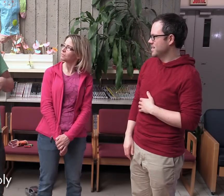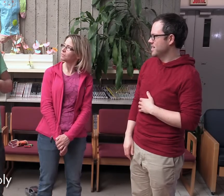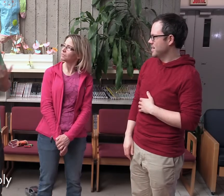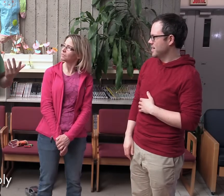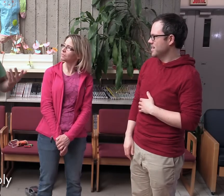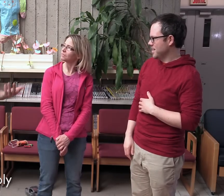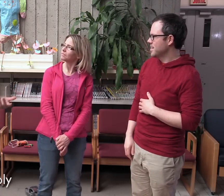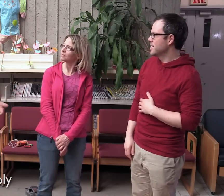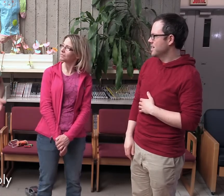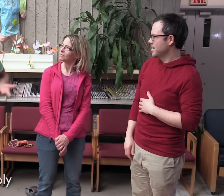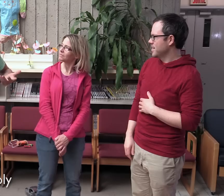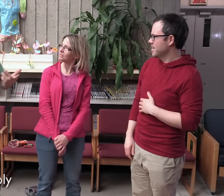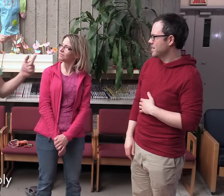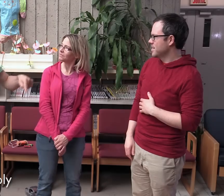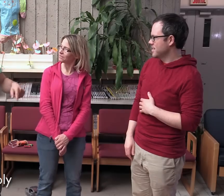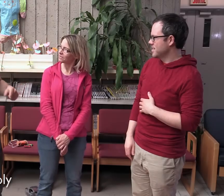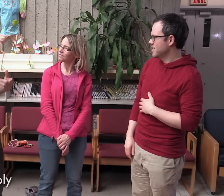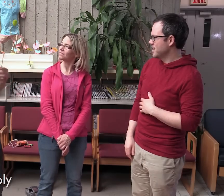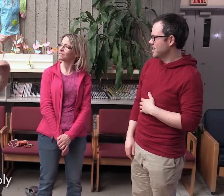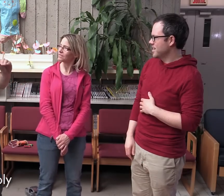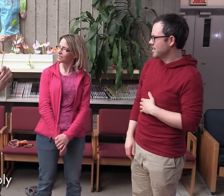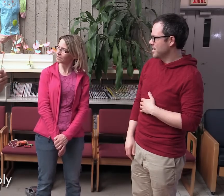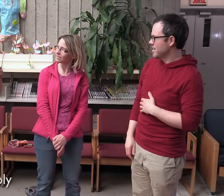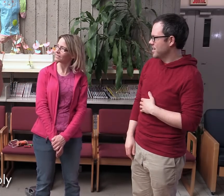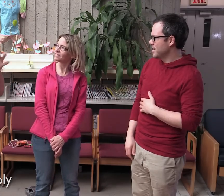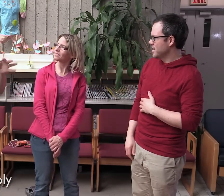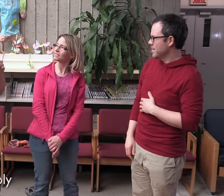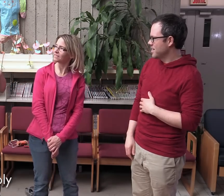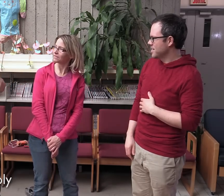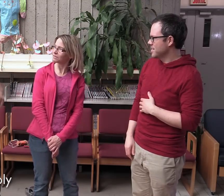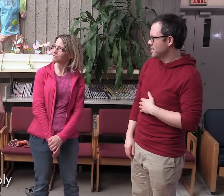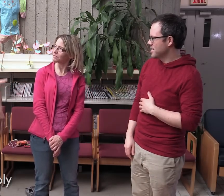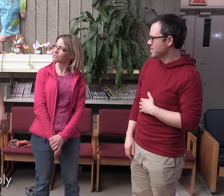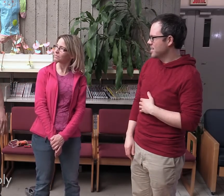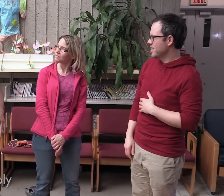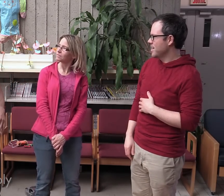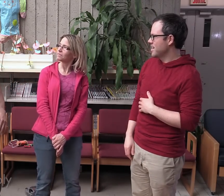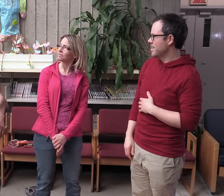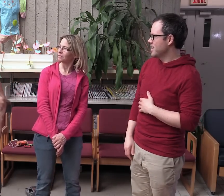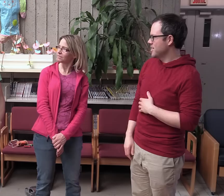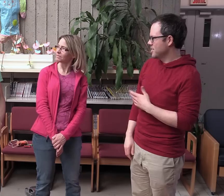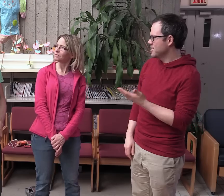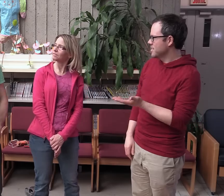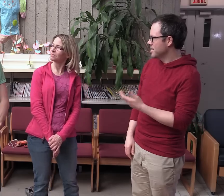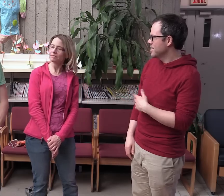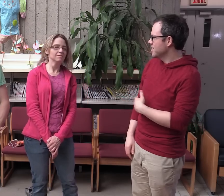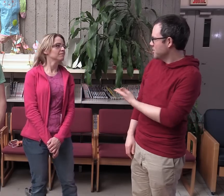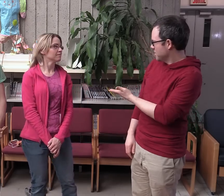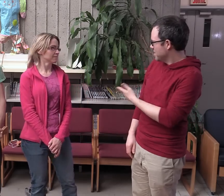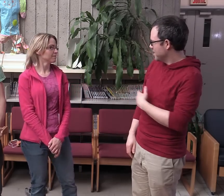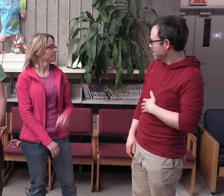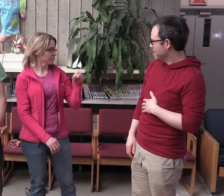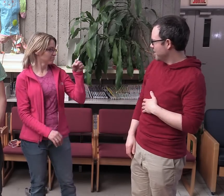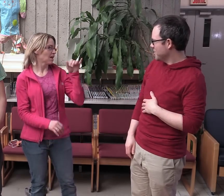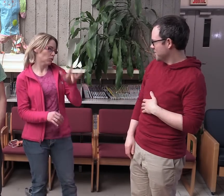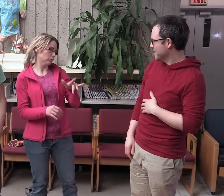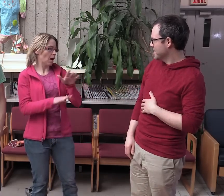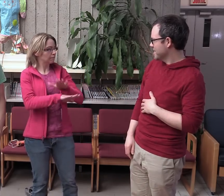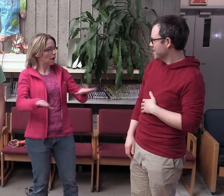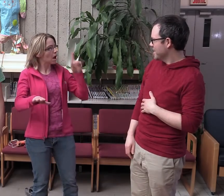Alors, nous, on ne va pas dans les autres bibliothèques parce qu'il n pas d'adaptation. Donc, le compte LSQ pour les enfants, à ce moment-là, on est satisfait. C'est pour ça qu